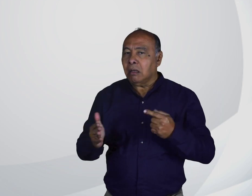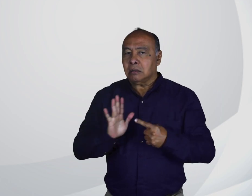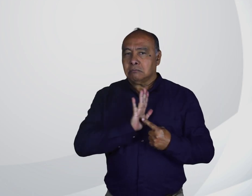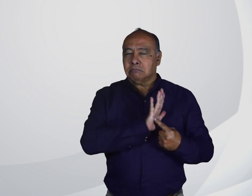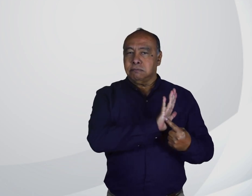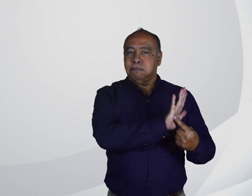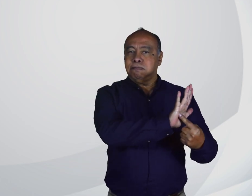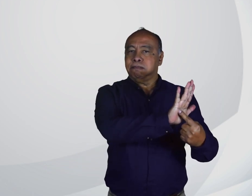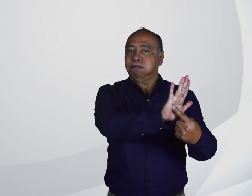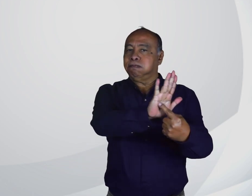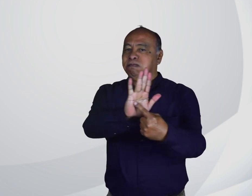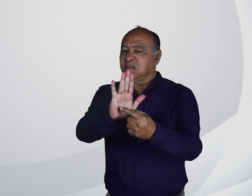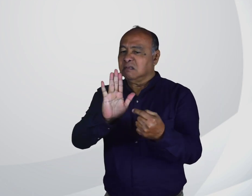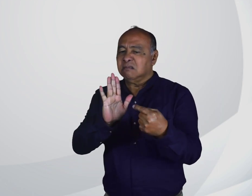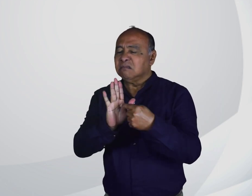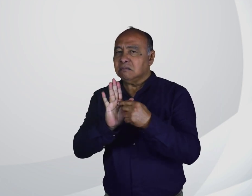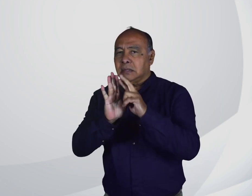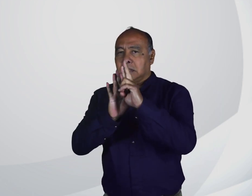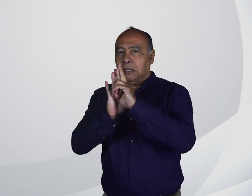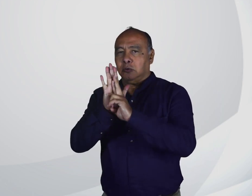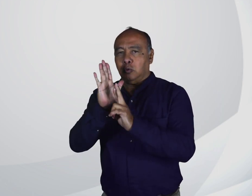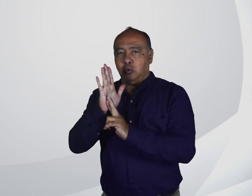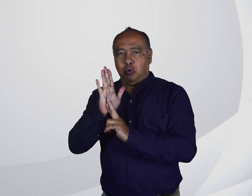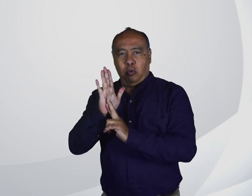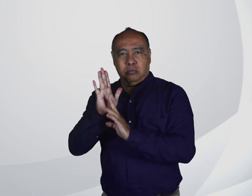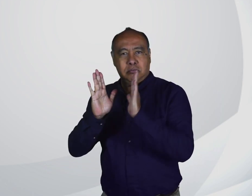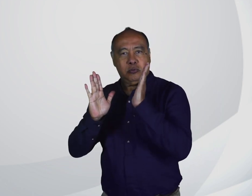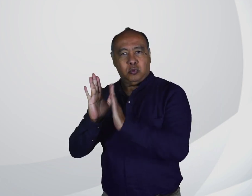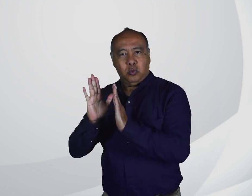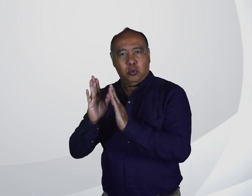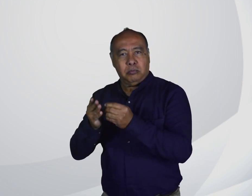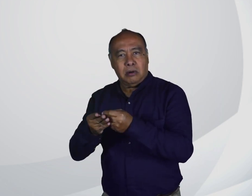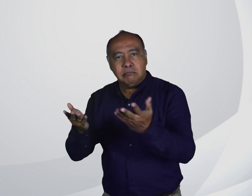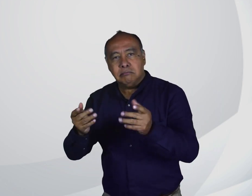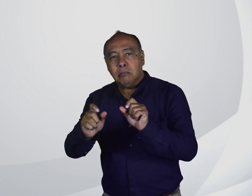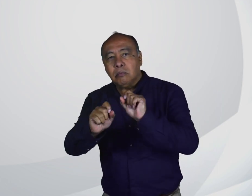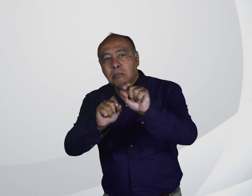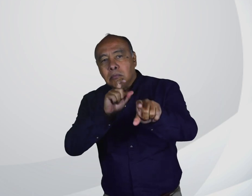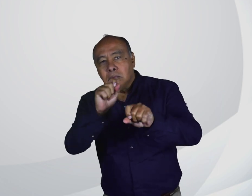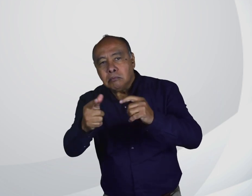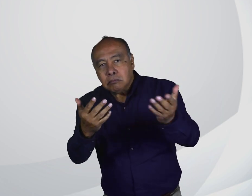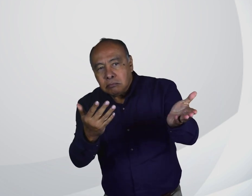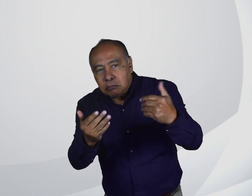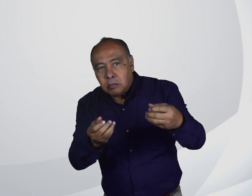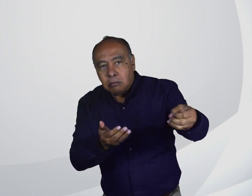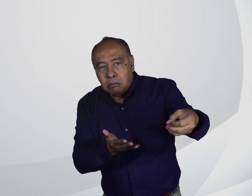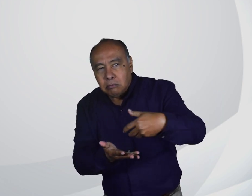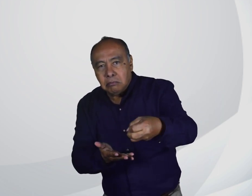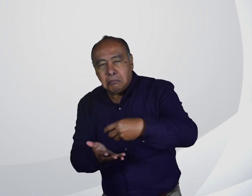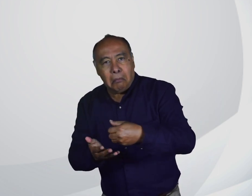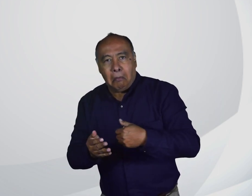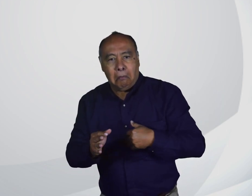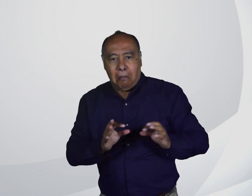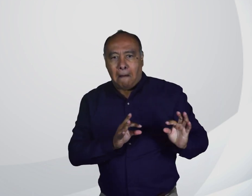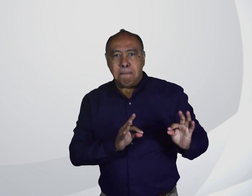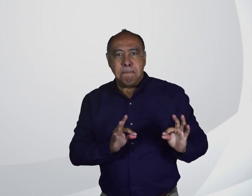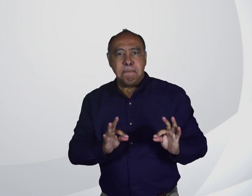ya estar lista los ajustes que se debía hacer a la resolución, con base en la